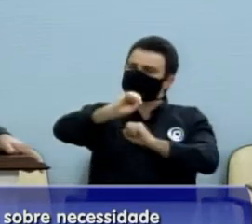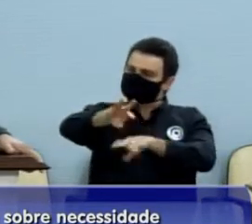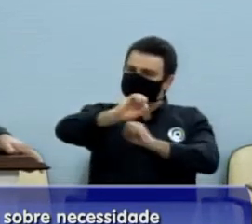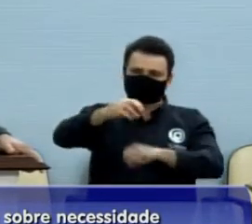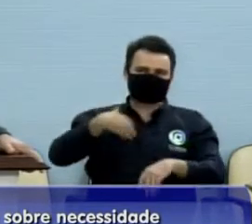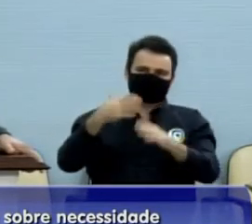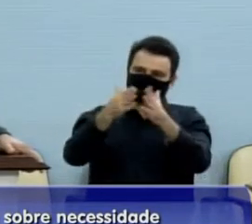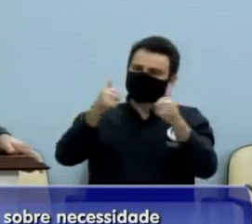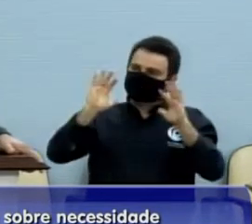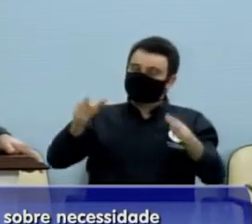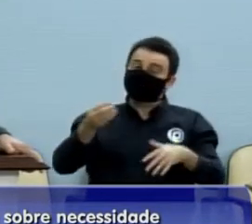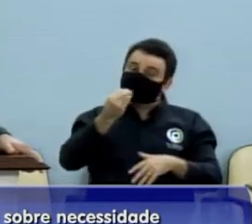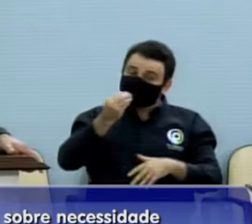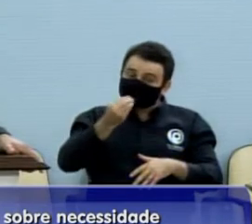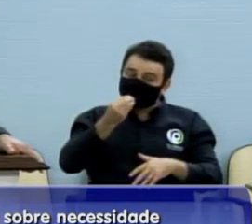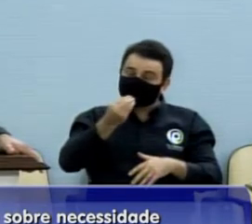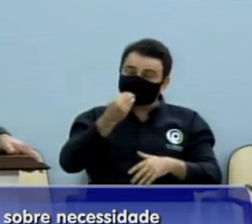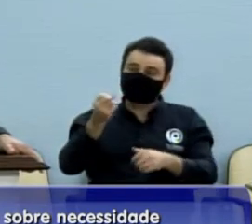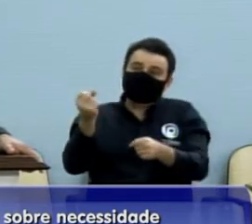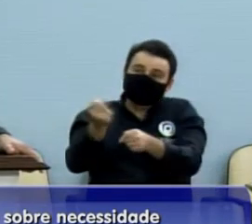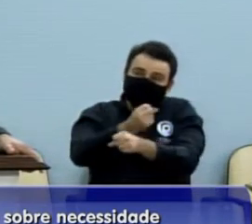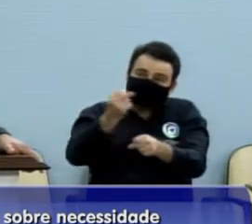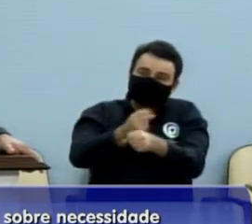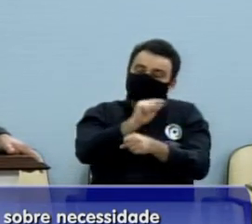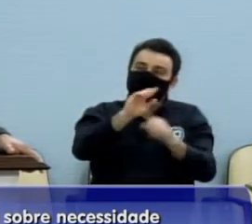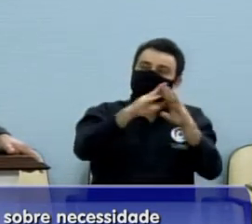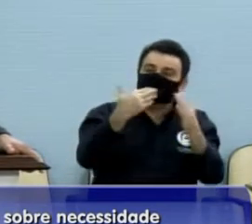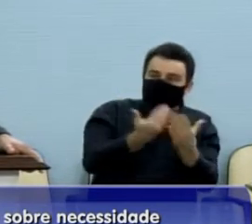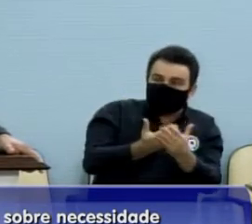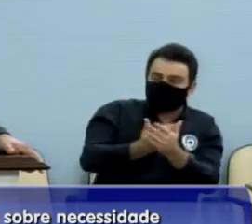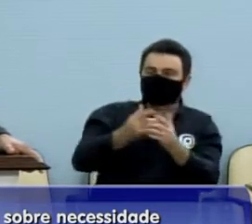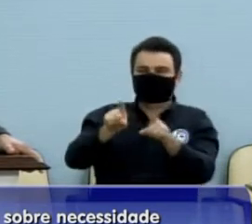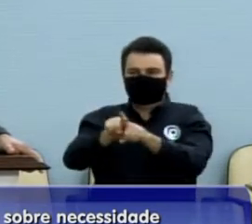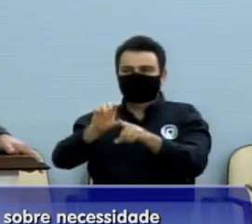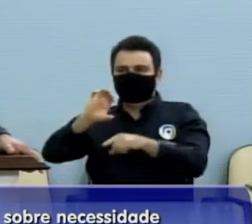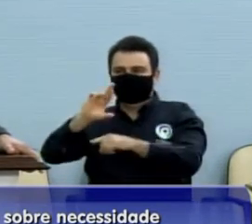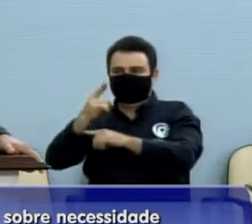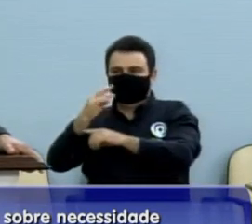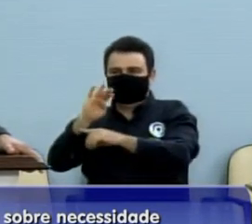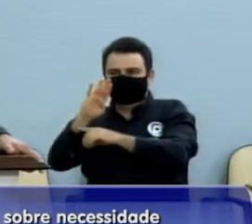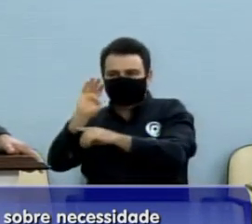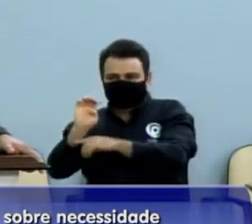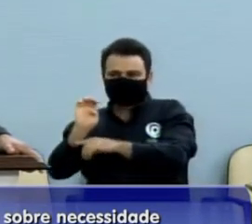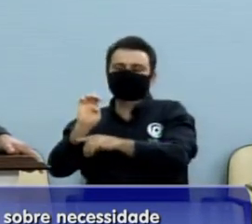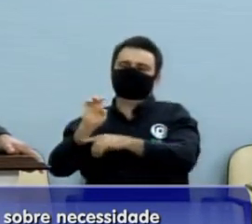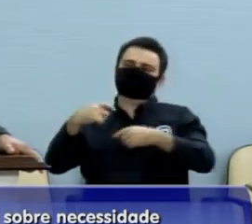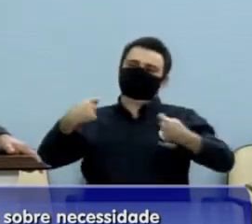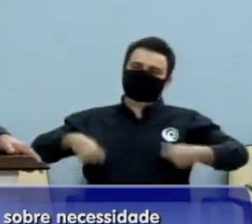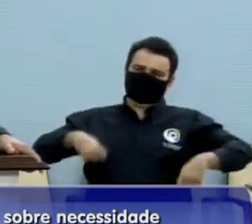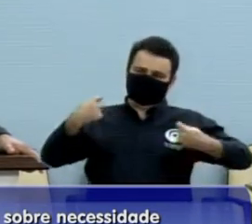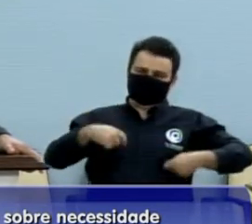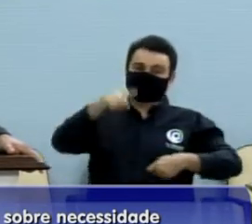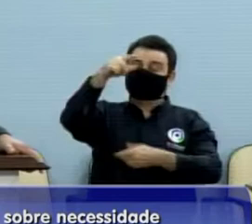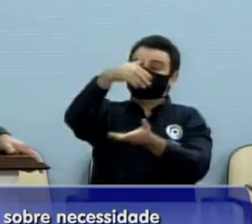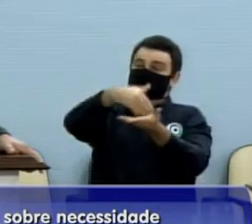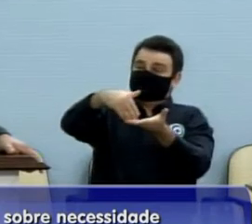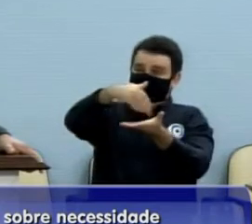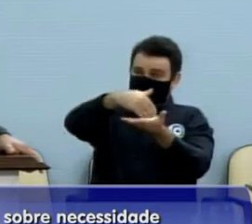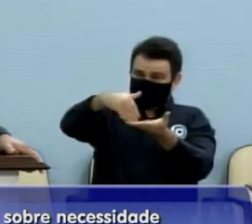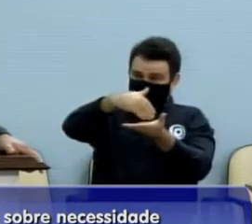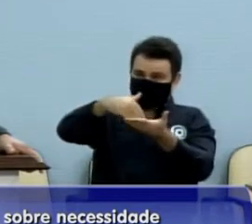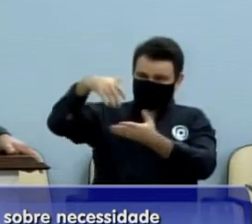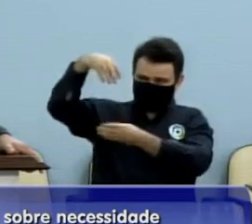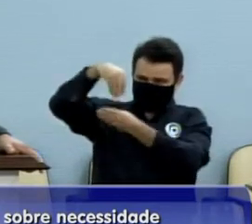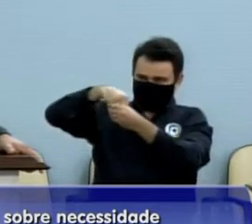a construção de mais creches, escola na nossa cidade, junto à Secretaria de Governo também, o vereador Jair,